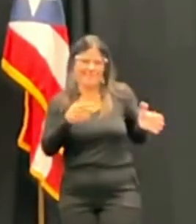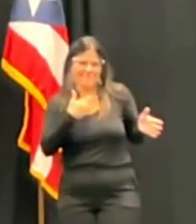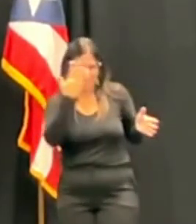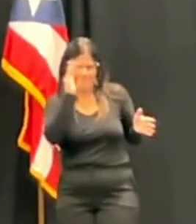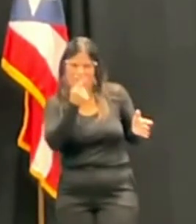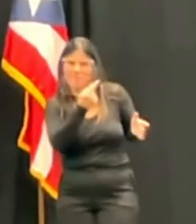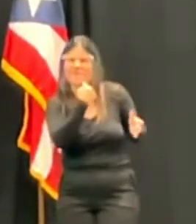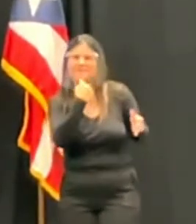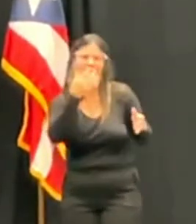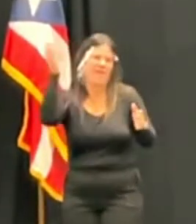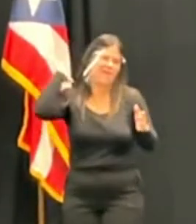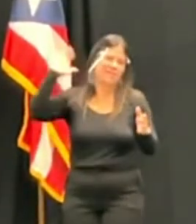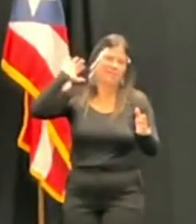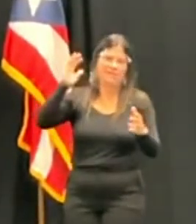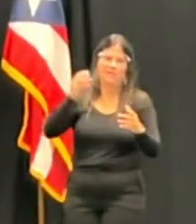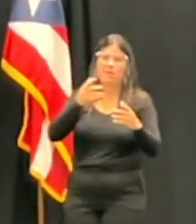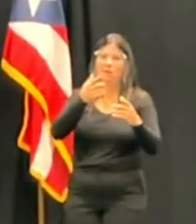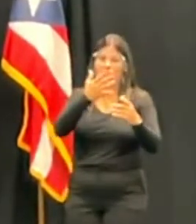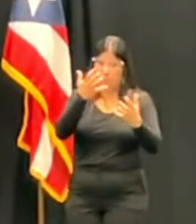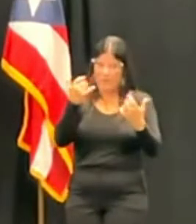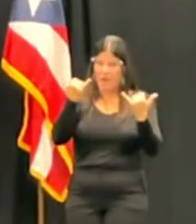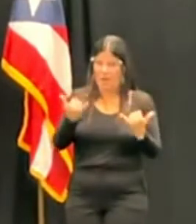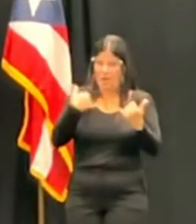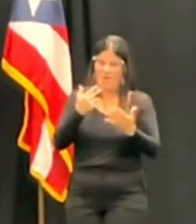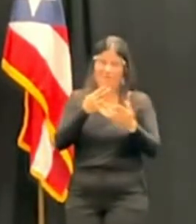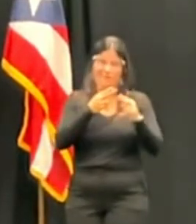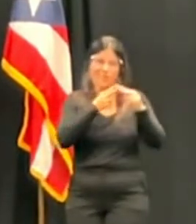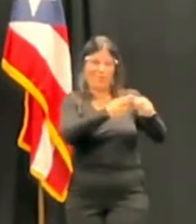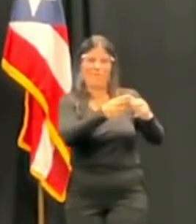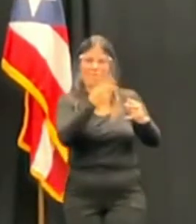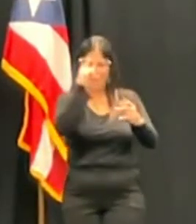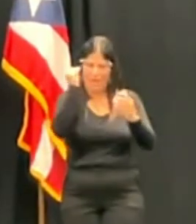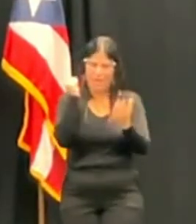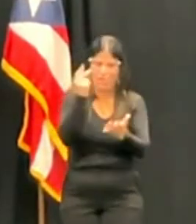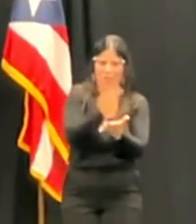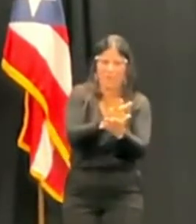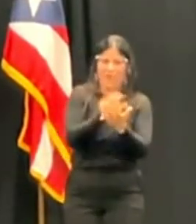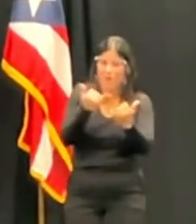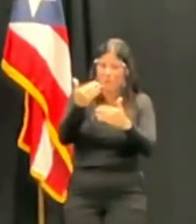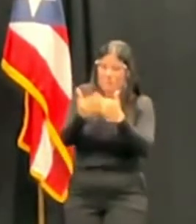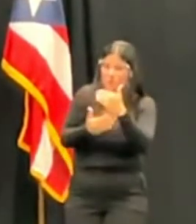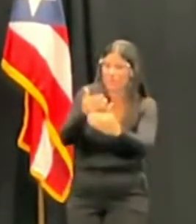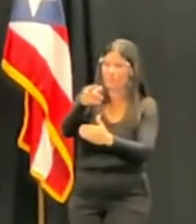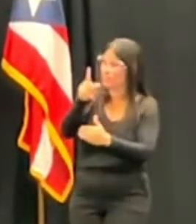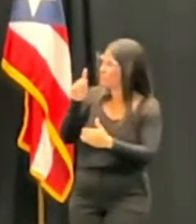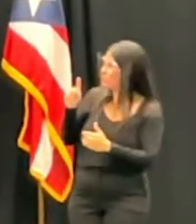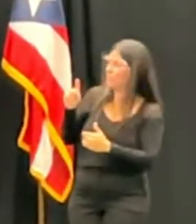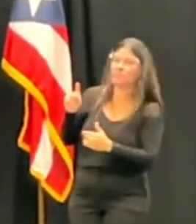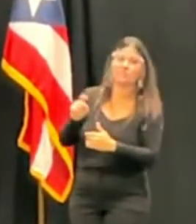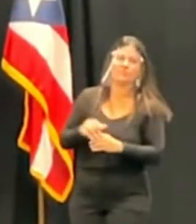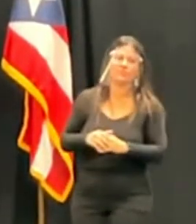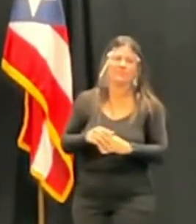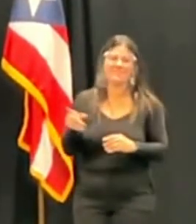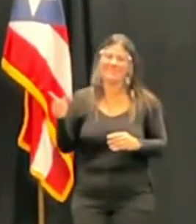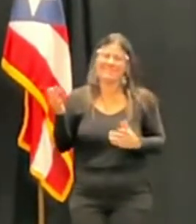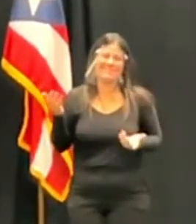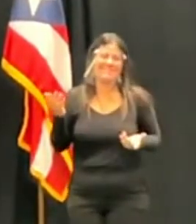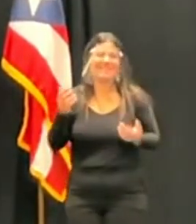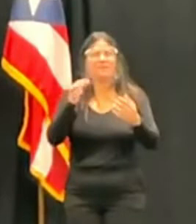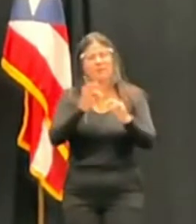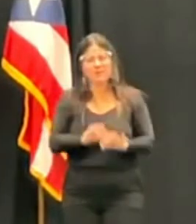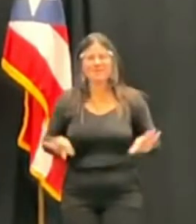caso, ¿se dio ese proceso previo al día de hoy? Bueno, es importante tener meridianamente claro